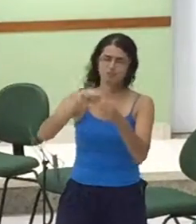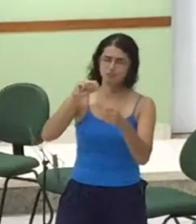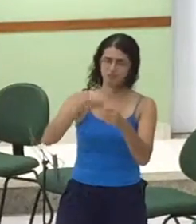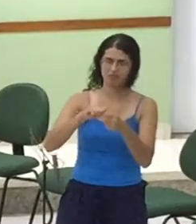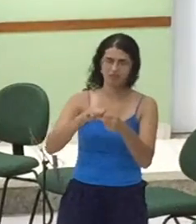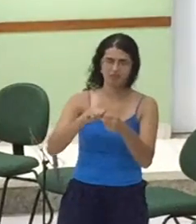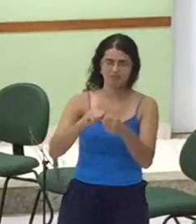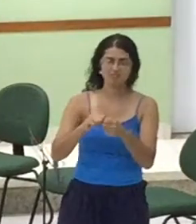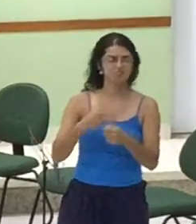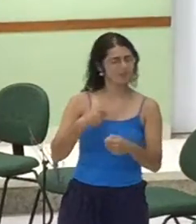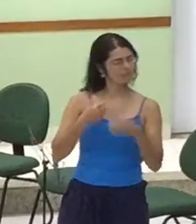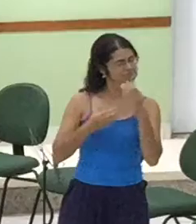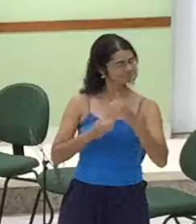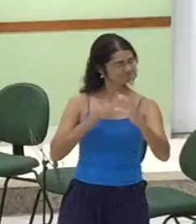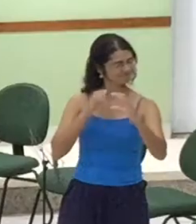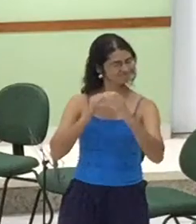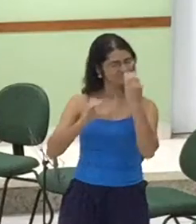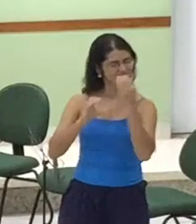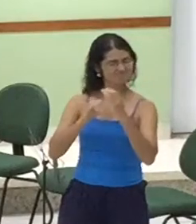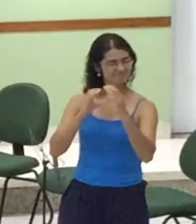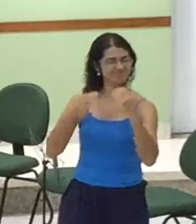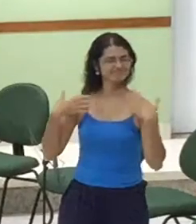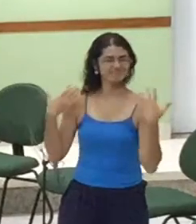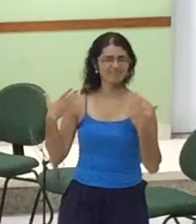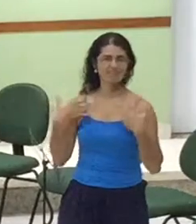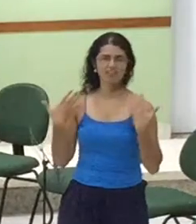Como Amém